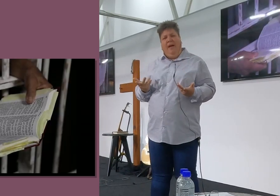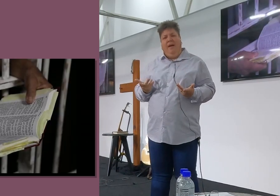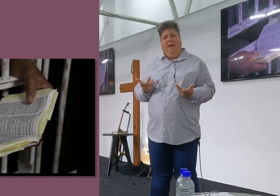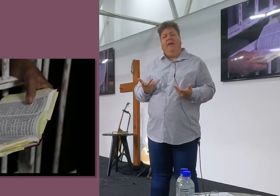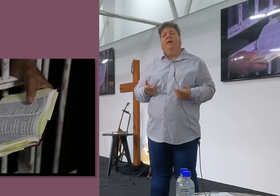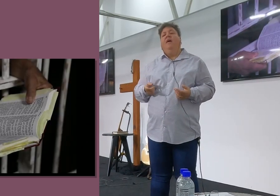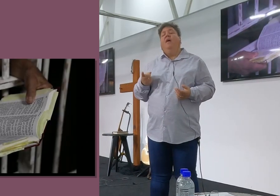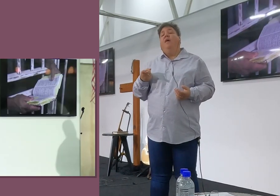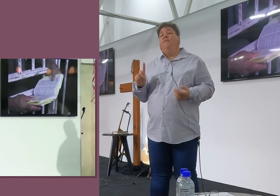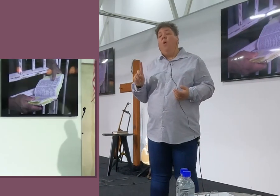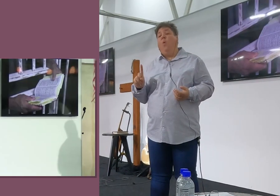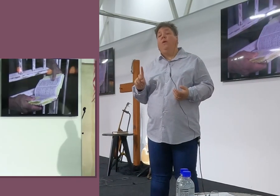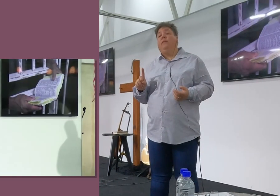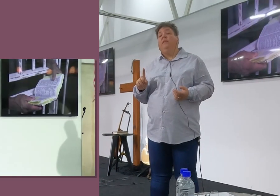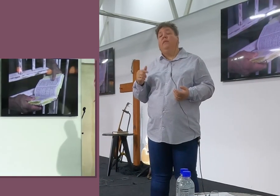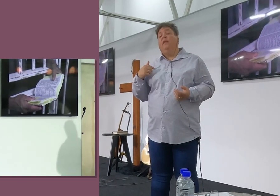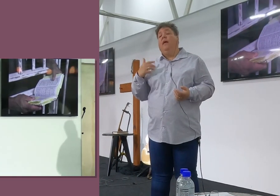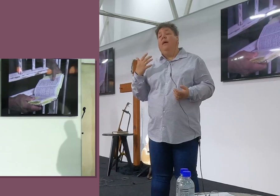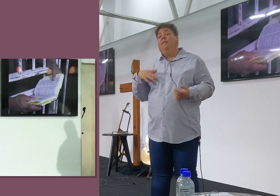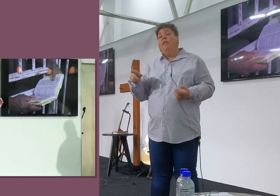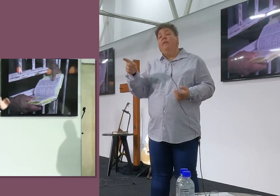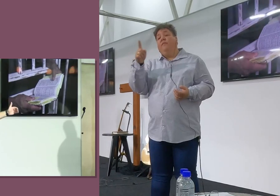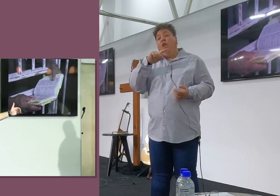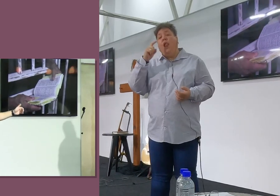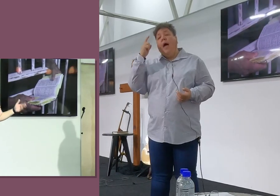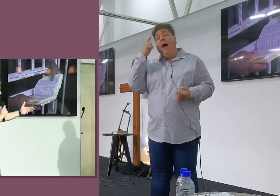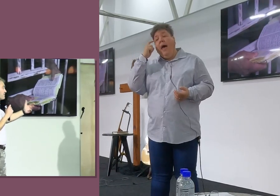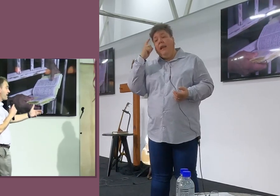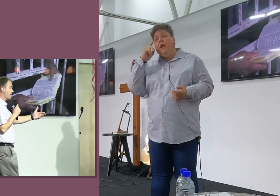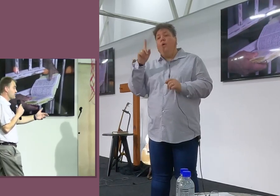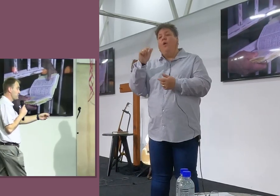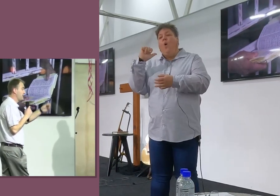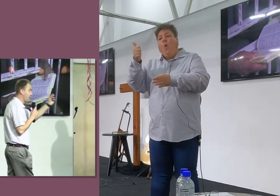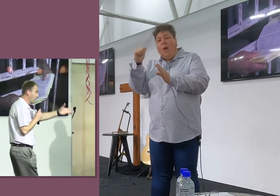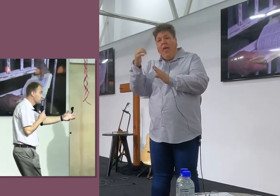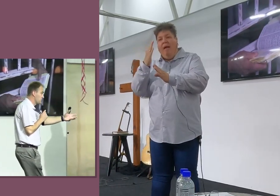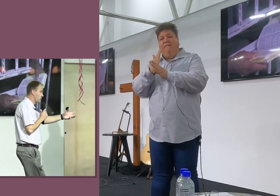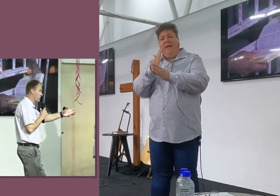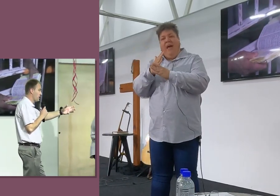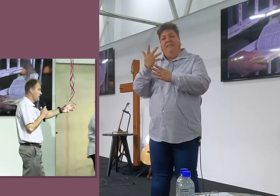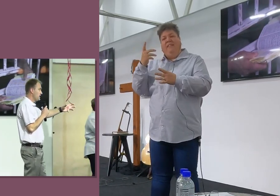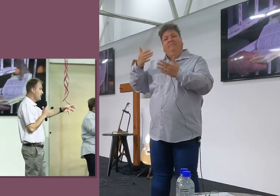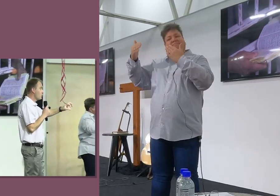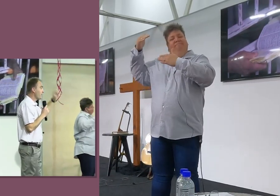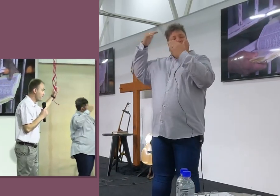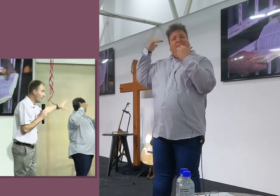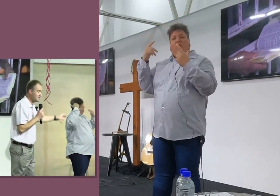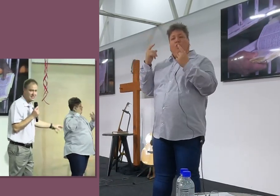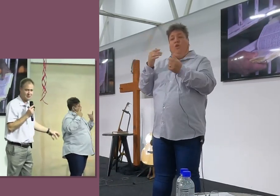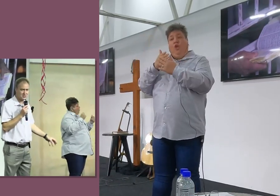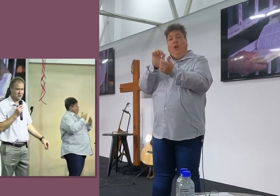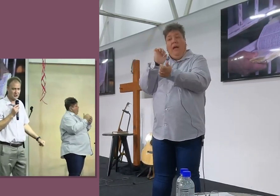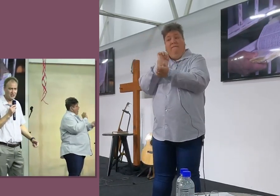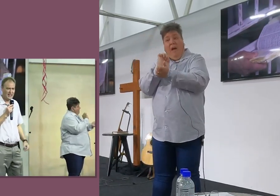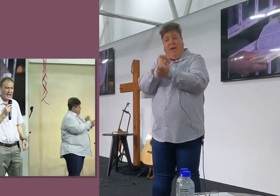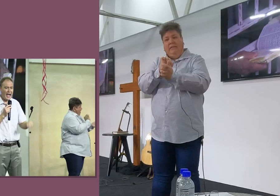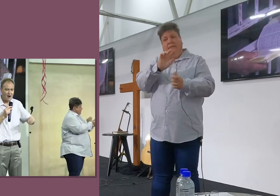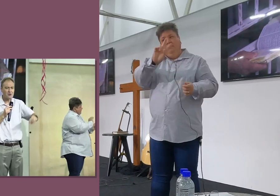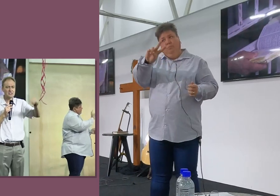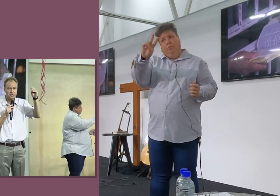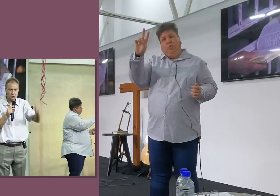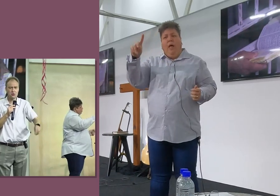En vir oogend, Wil ek, Wil ek julle net kom herinner, Dier die goeie werk, Soos wat die gierie ons doen, Dier om die gevangenisse te bezoek,